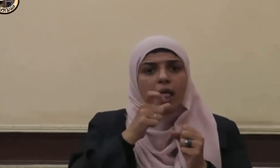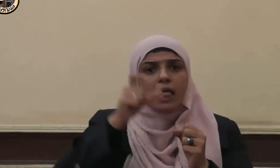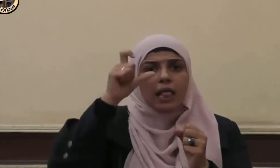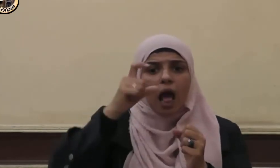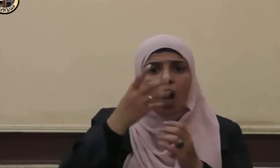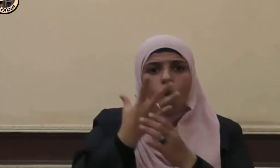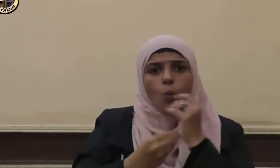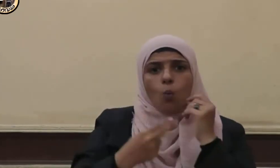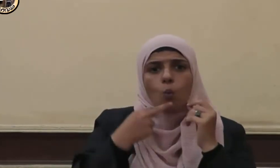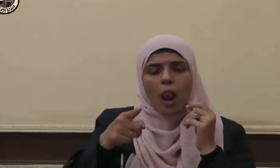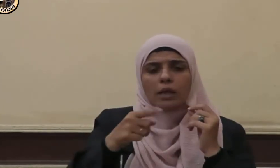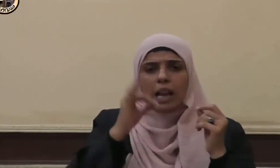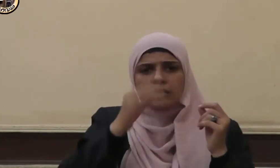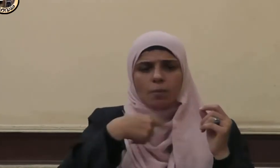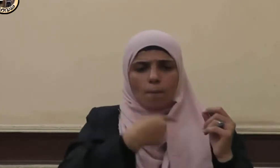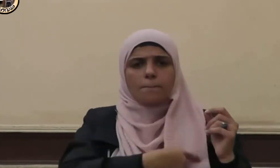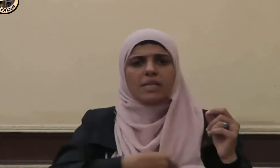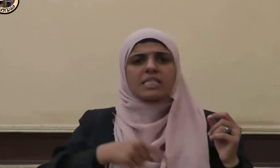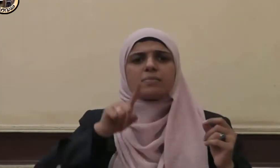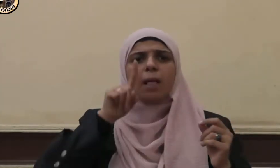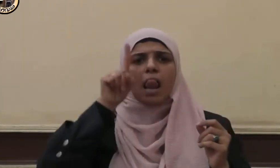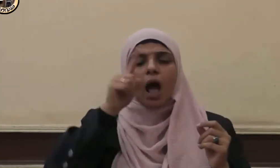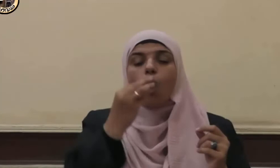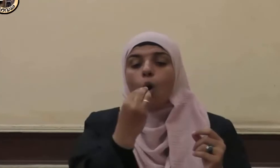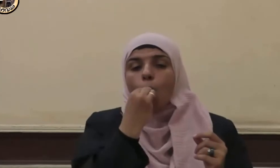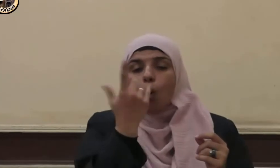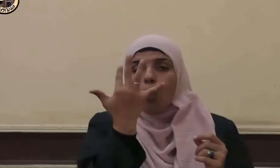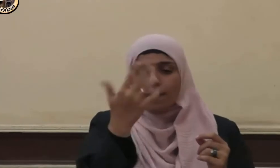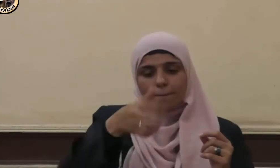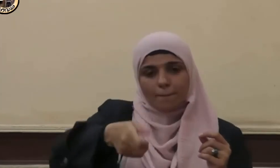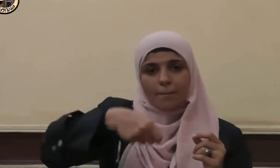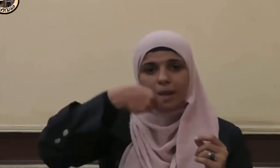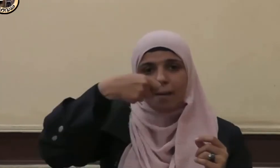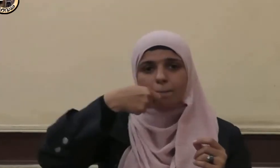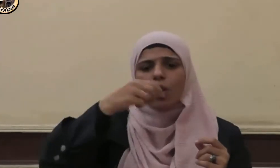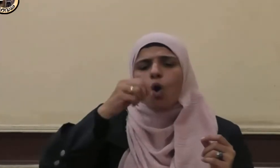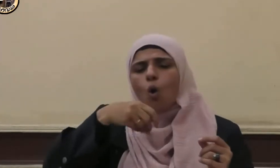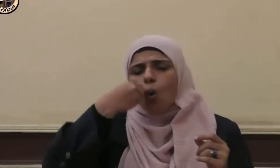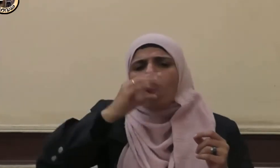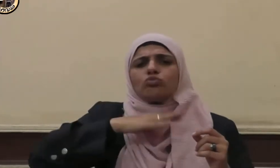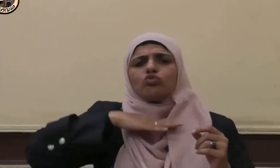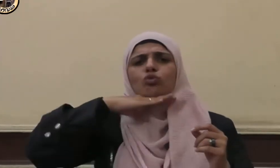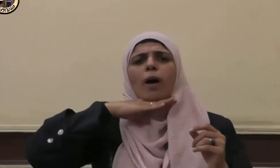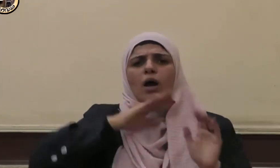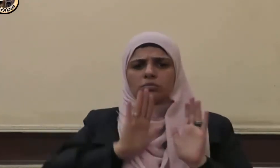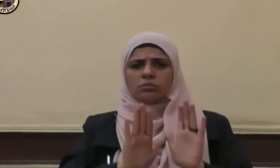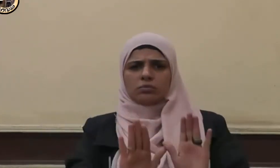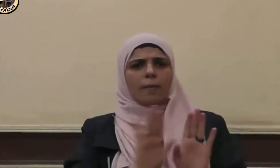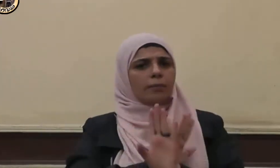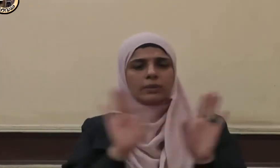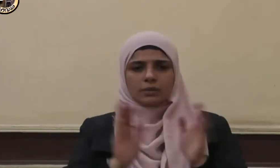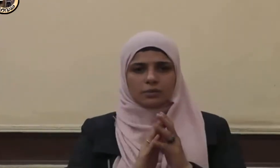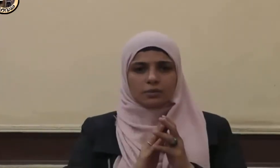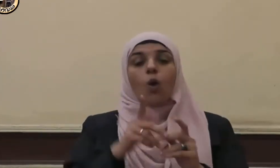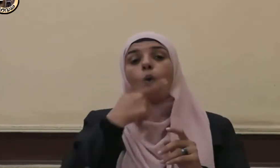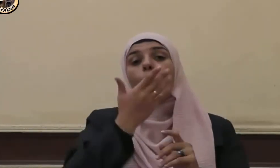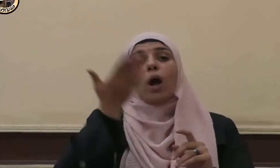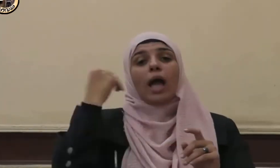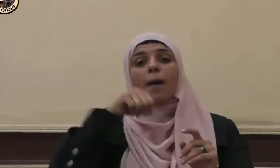سمي الله وكل بيميك وكل مما يريك وكان رسول الله صلى